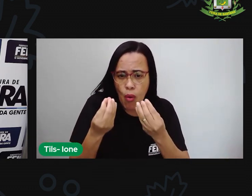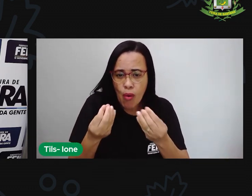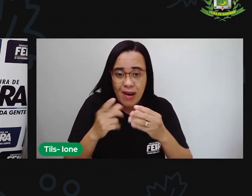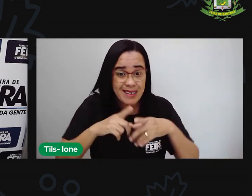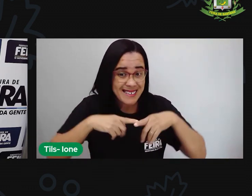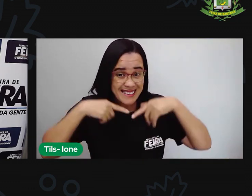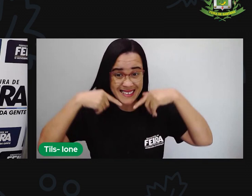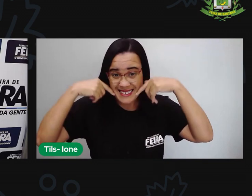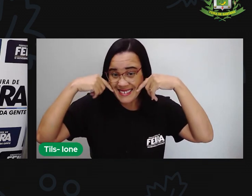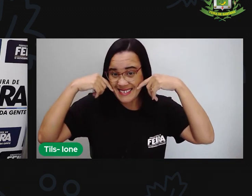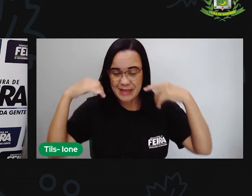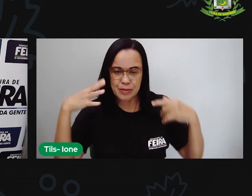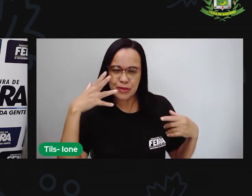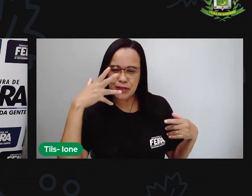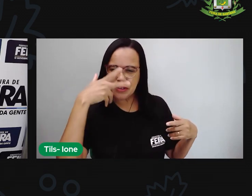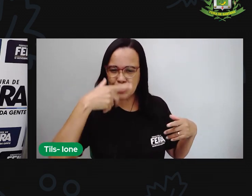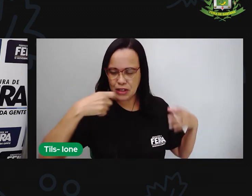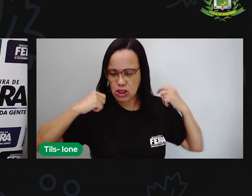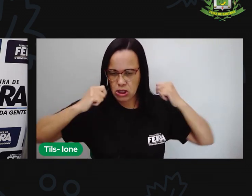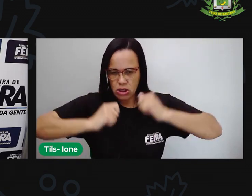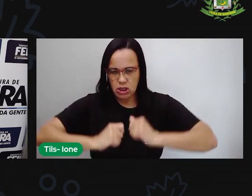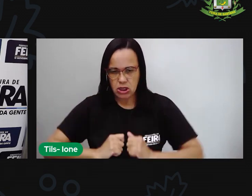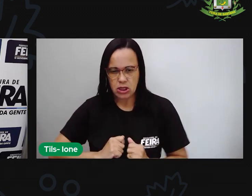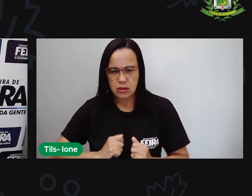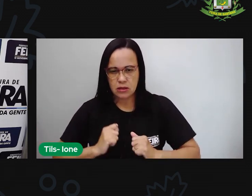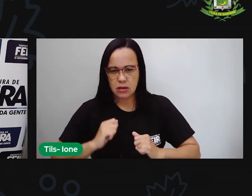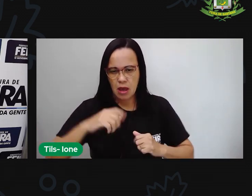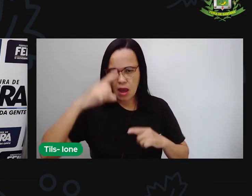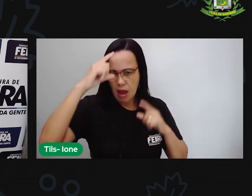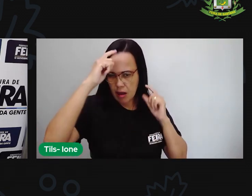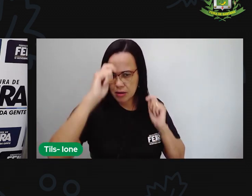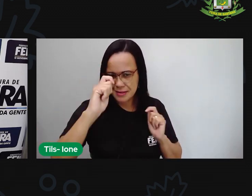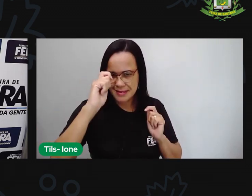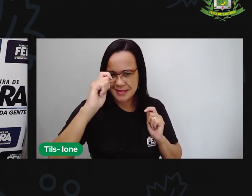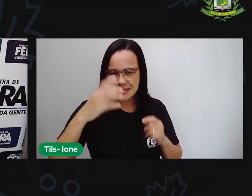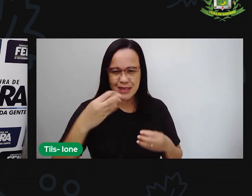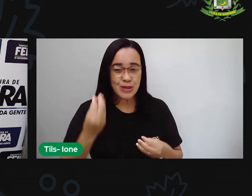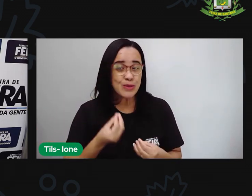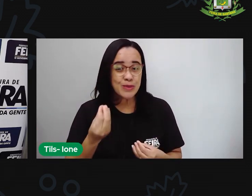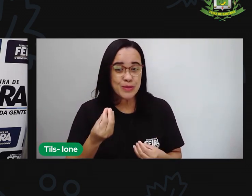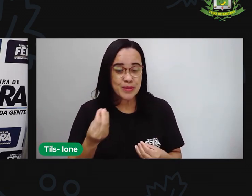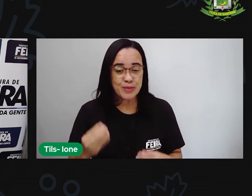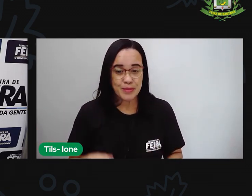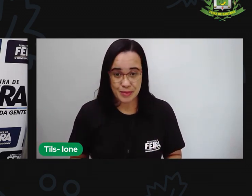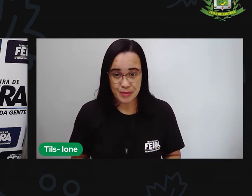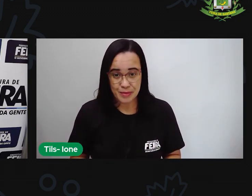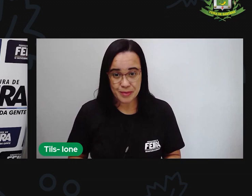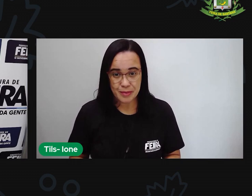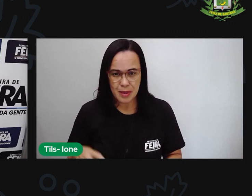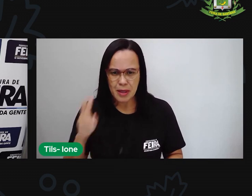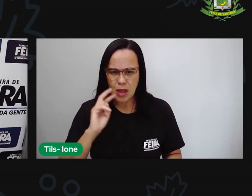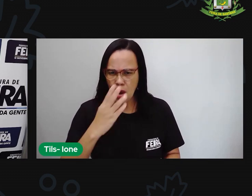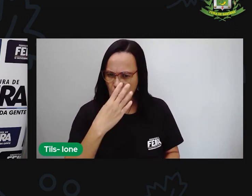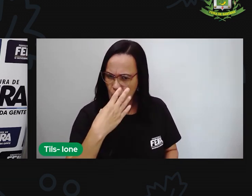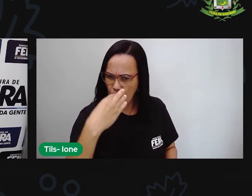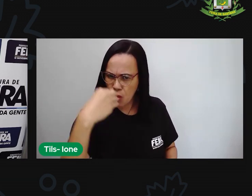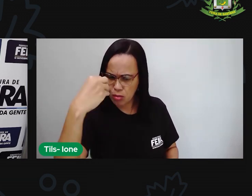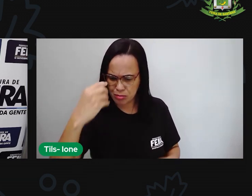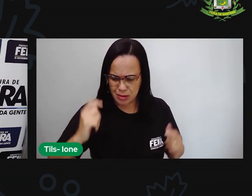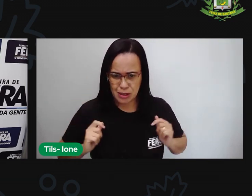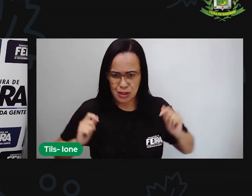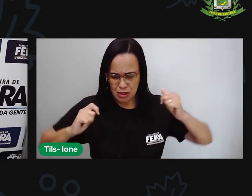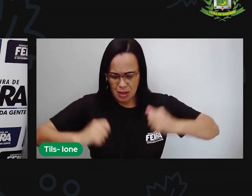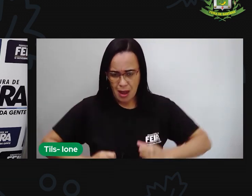sorriso bonito, aquela jaqueta jeans, aquele boné engraçado? Onde já se viu lobo mal com jaqueta,